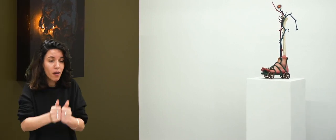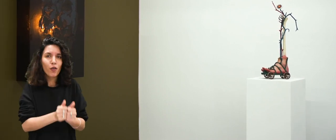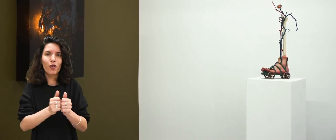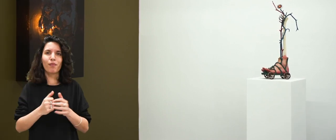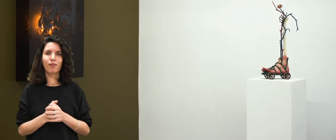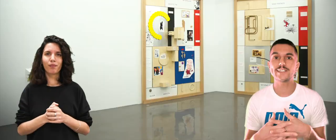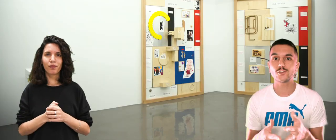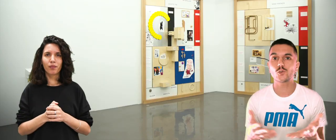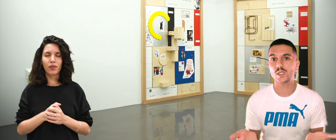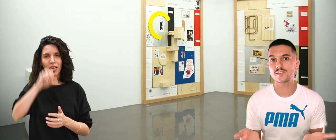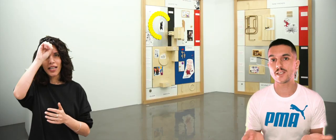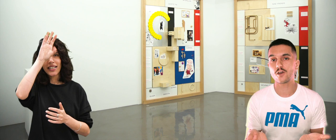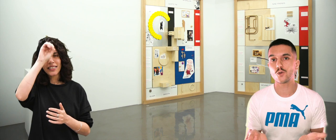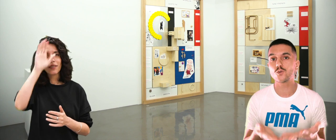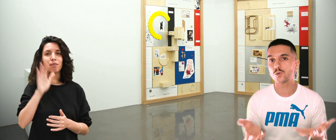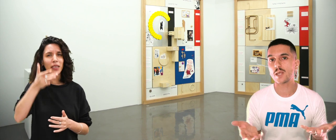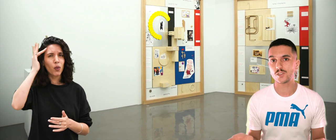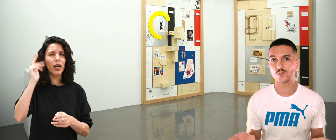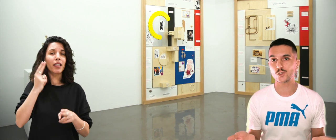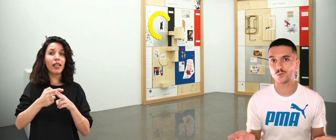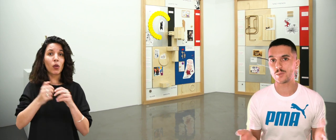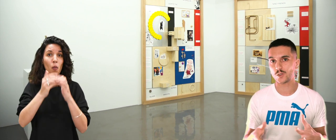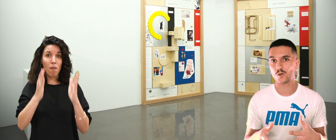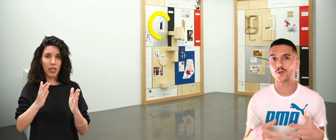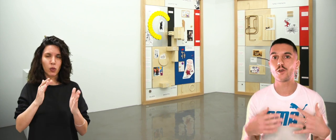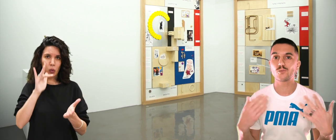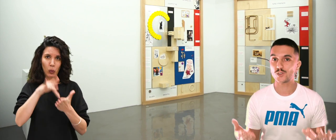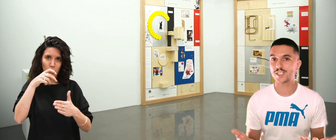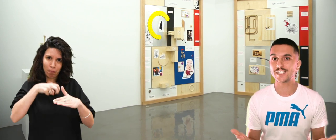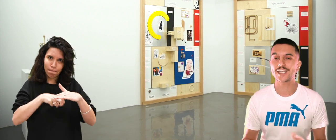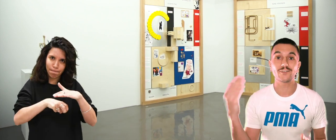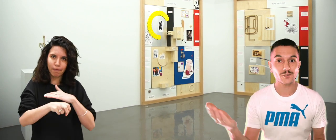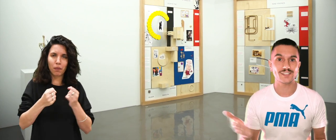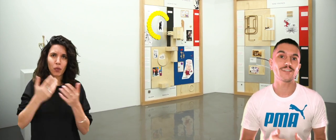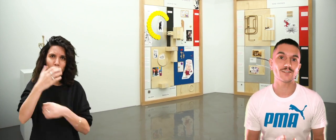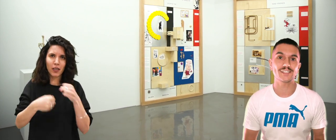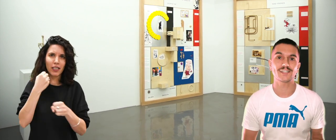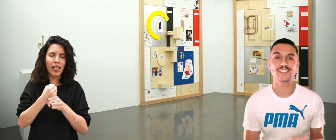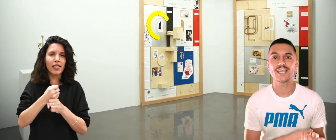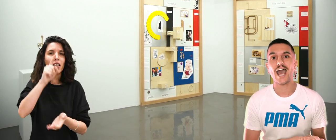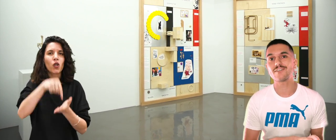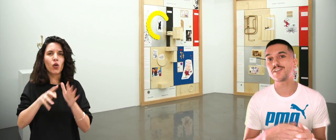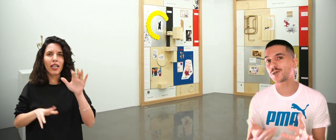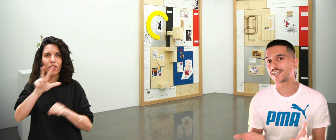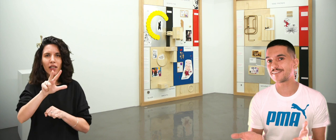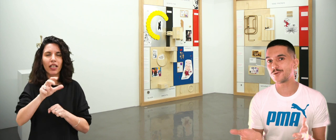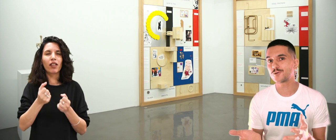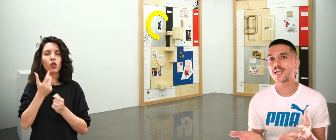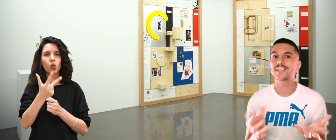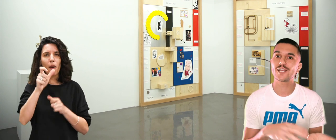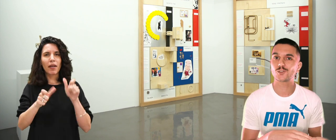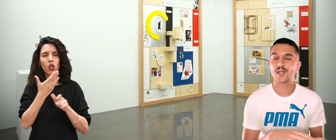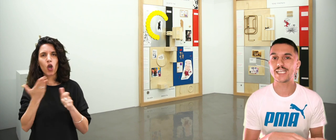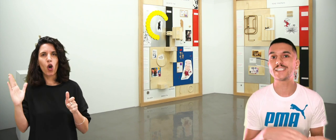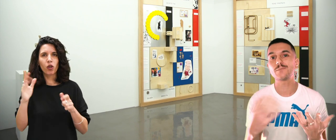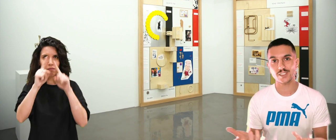en commun. La clinique du queer, c'est le nom de la maison que j'ai occupée pendant plusieurs années à Drancy, en Seine-Saint-Denis, avec Victorine Gratalou,